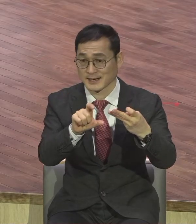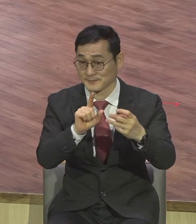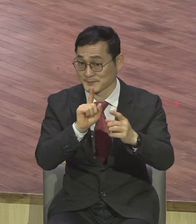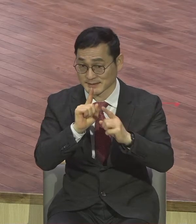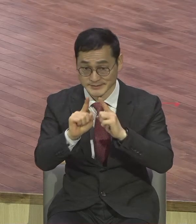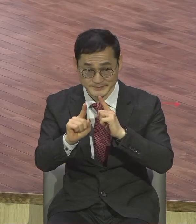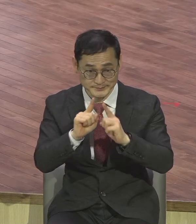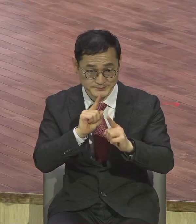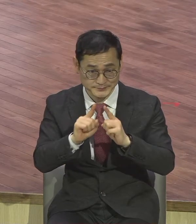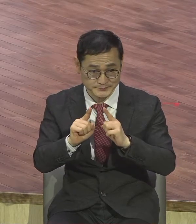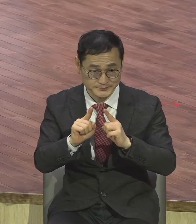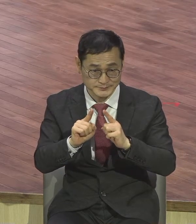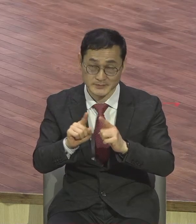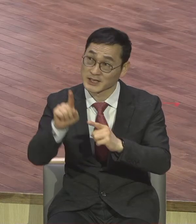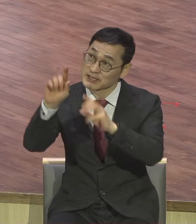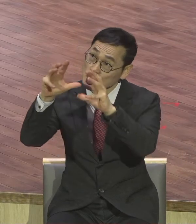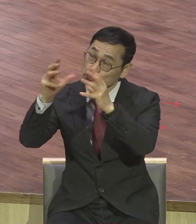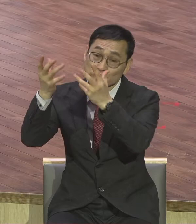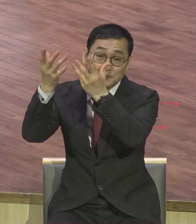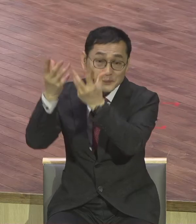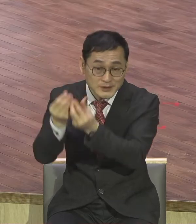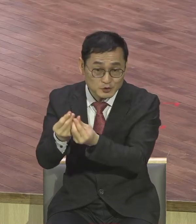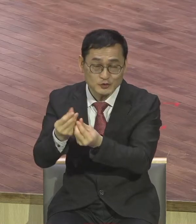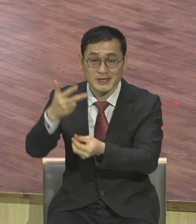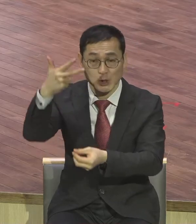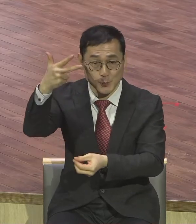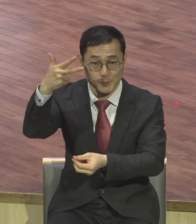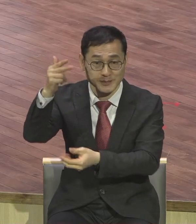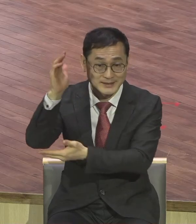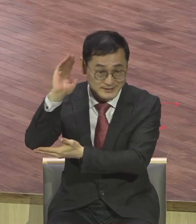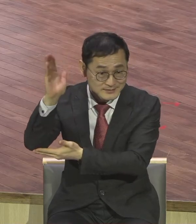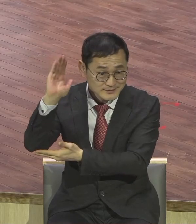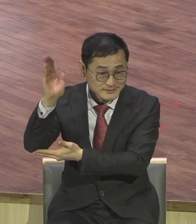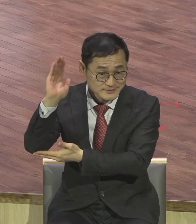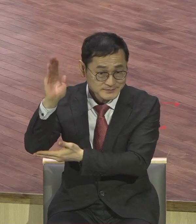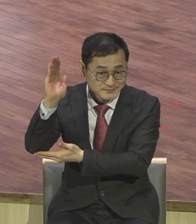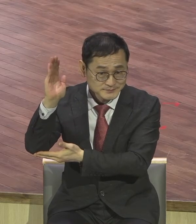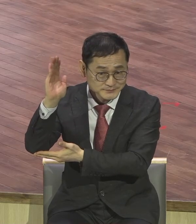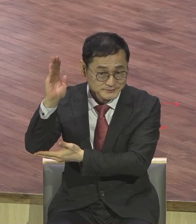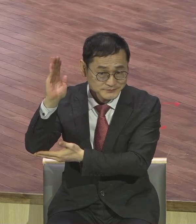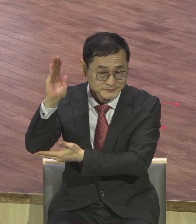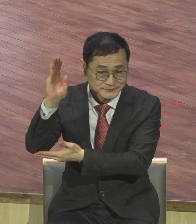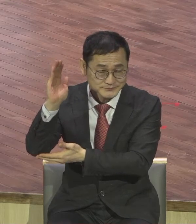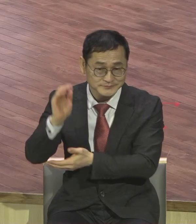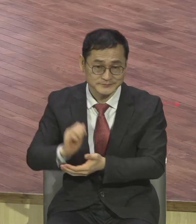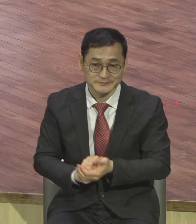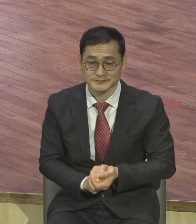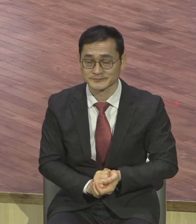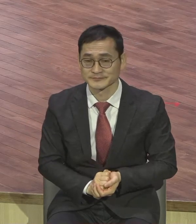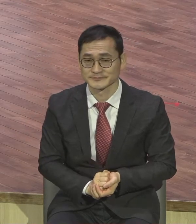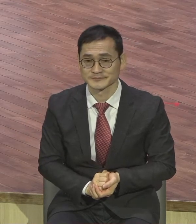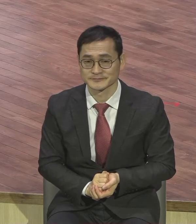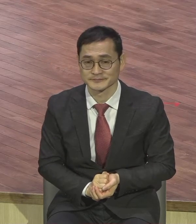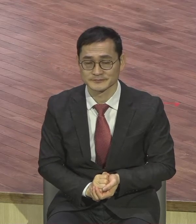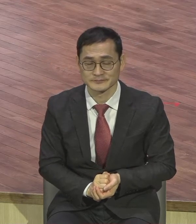천국 비유 일국까지에 대해서 그렇게 말씀을 우리가 생각해 보았습니다. 예수님께서